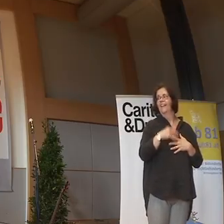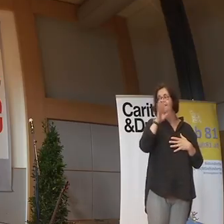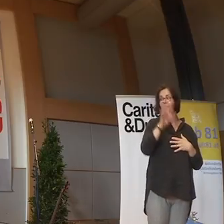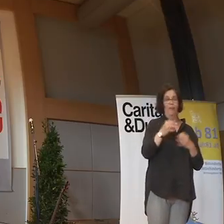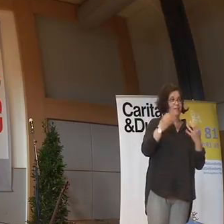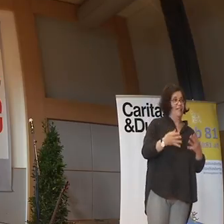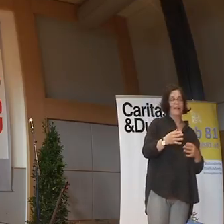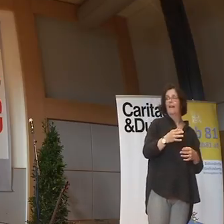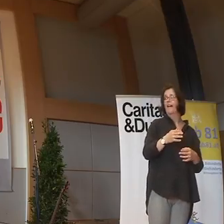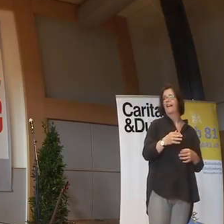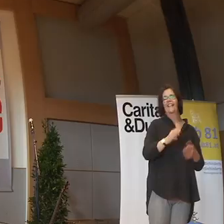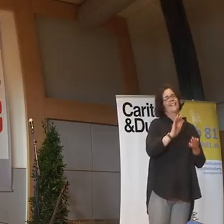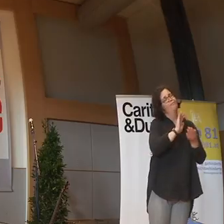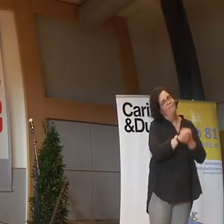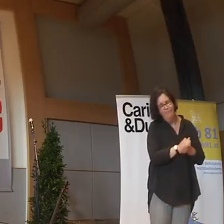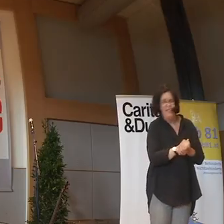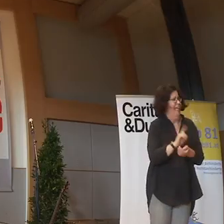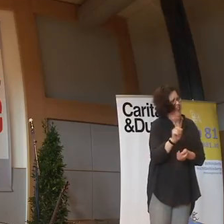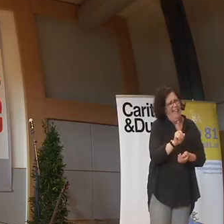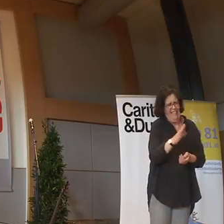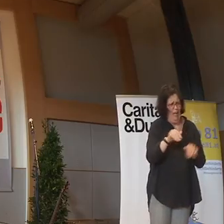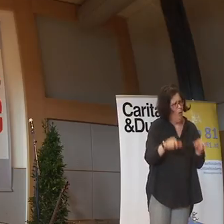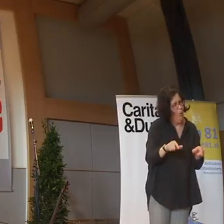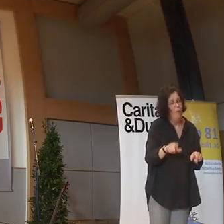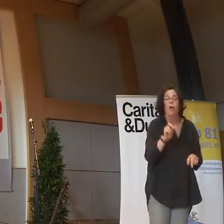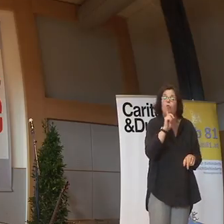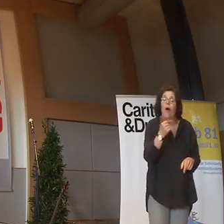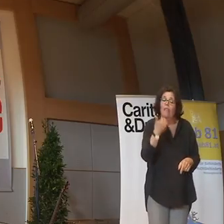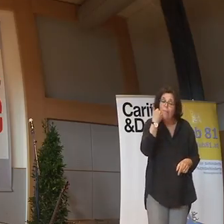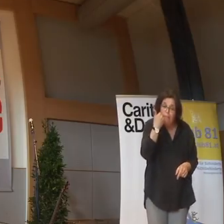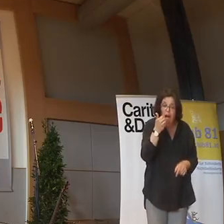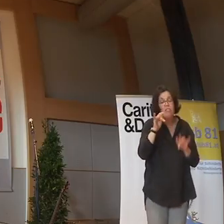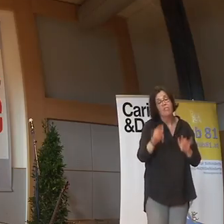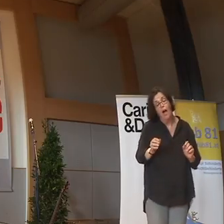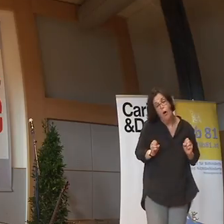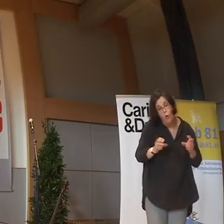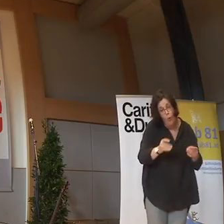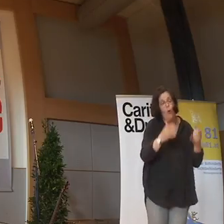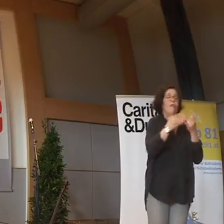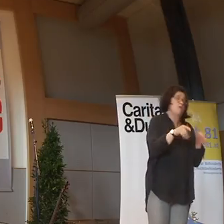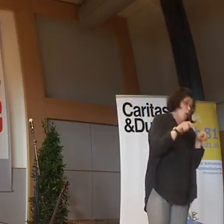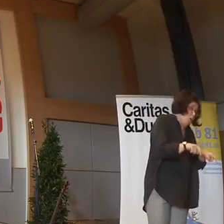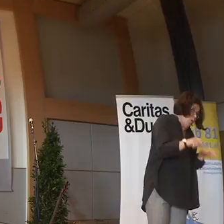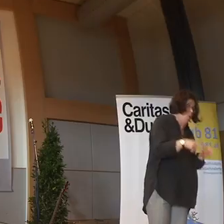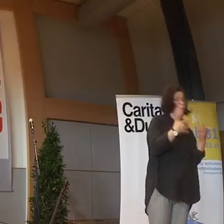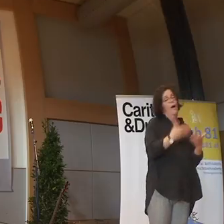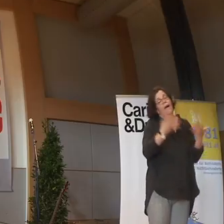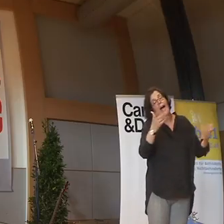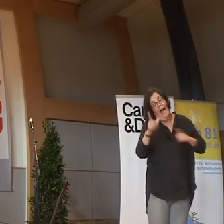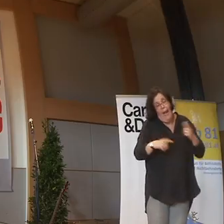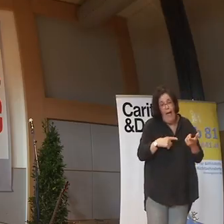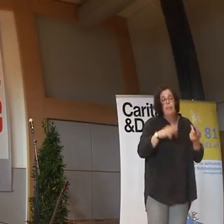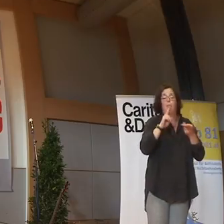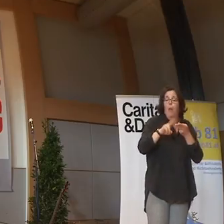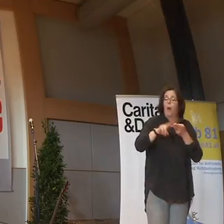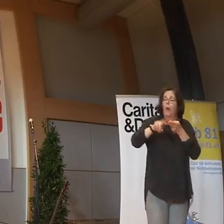passiert ist, hört man es dann so, nein, das ist kein kleiner Opa. Das ist nur ein Mann, der hat einen Rolli wie der Opa und dann werden sie immer leiser und die